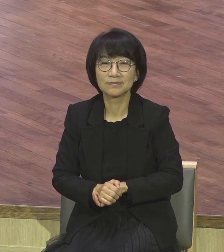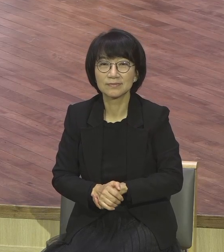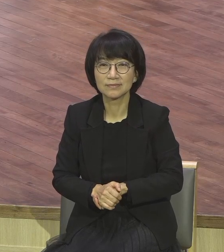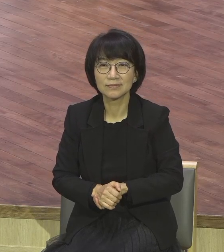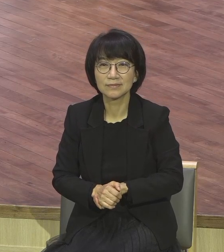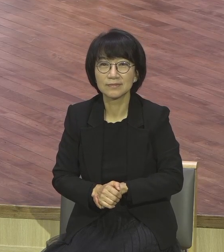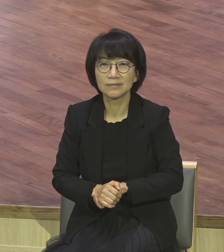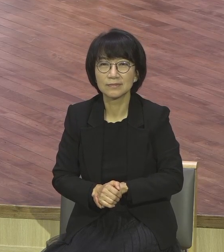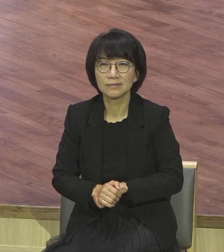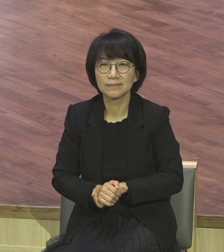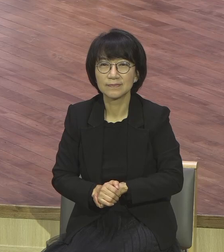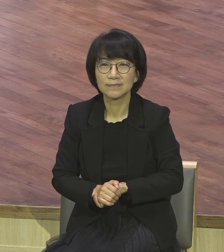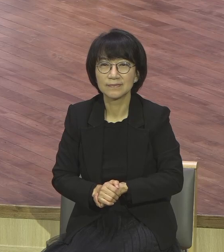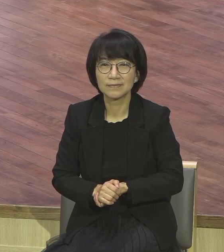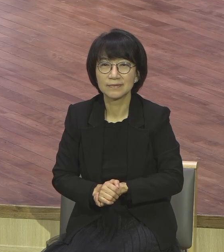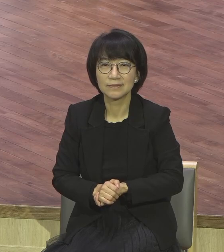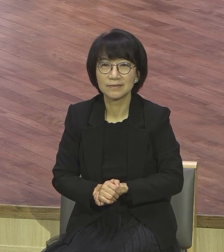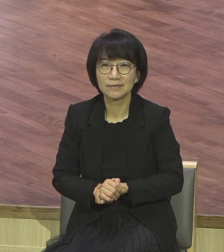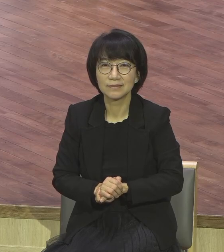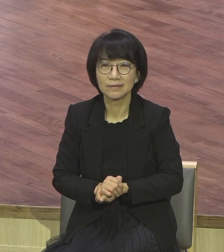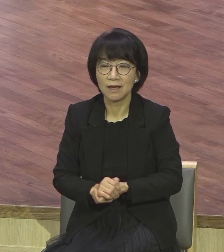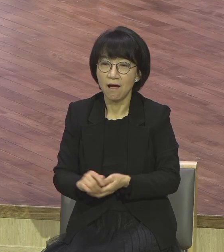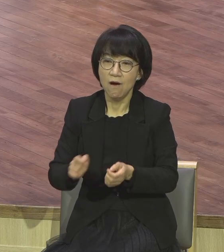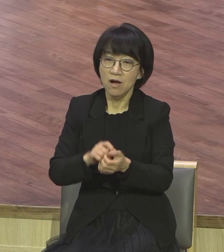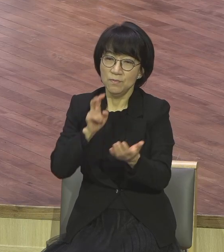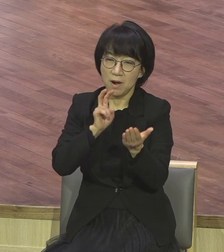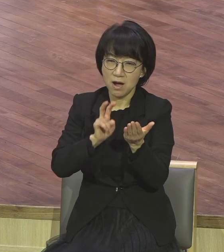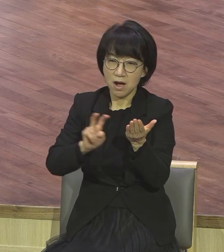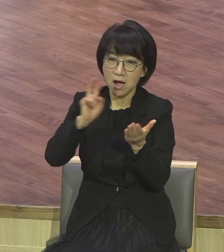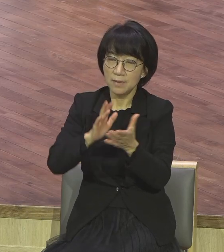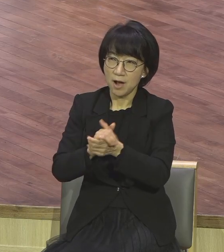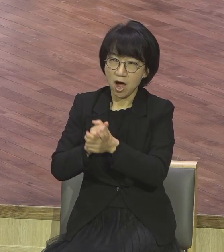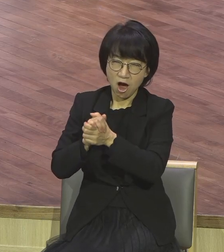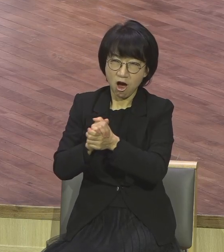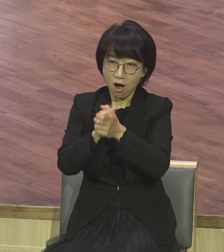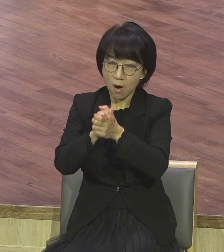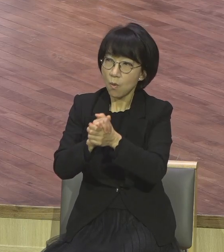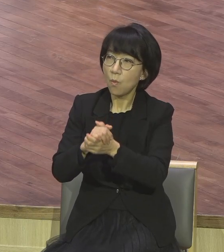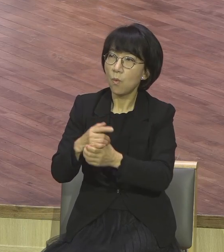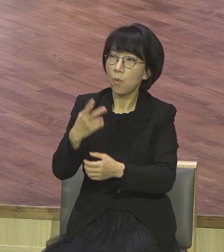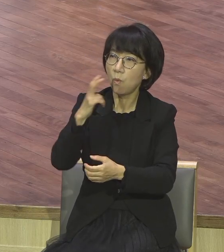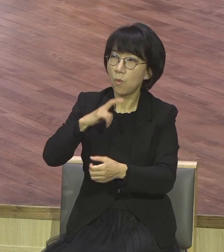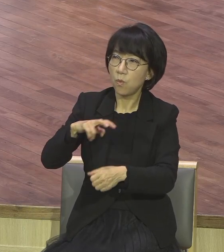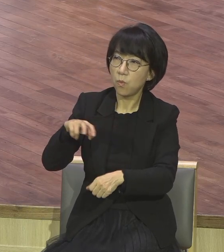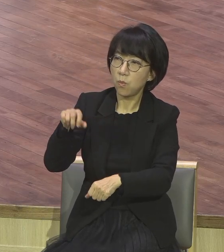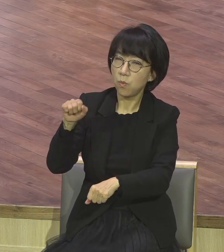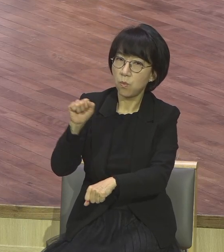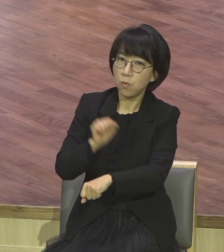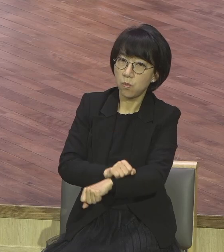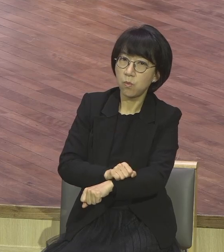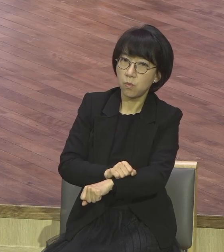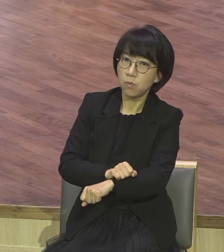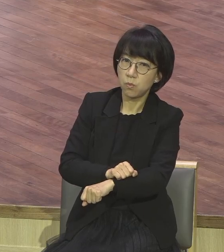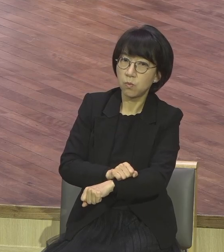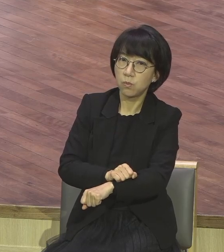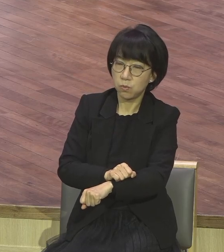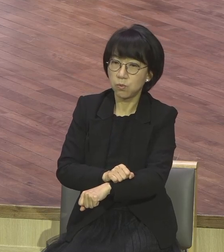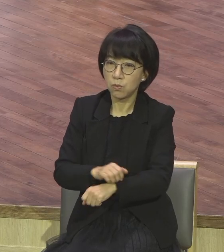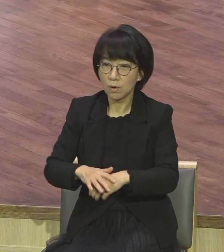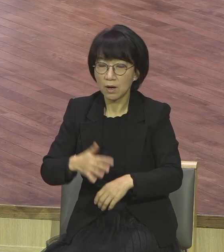쫙 노래 부르면서 이야 잘 부른데 내가 이 음성을 누가 주시냐 하나님이 내게 예수가